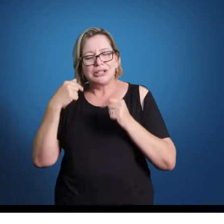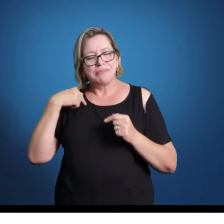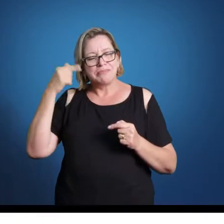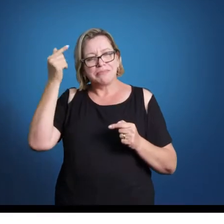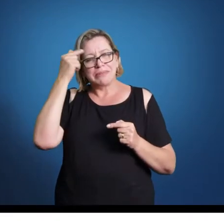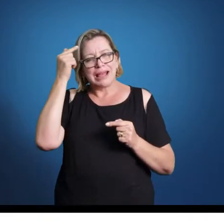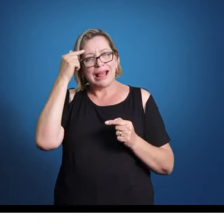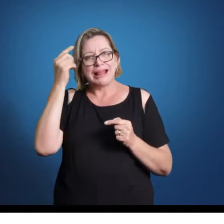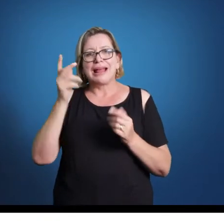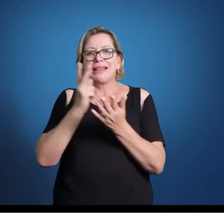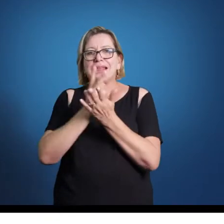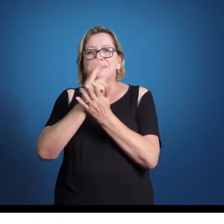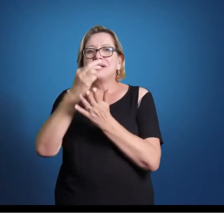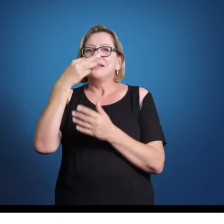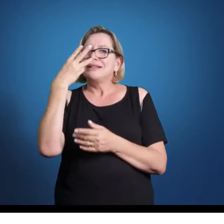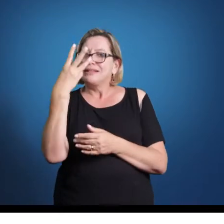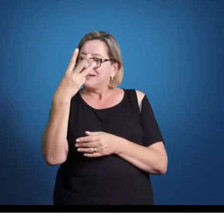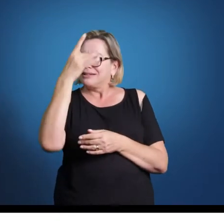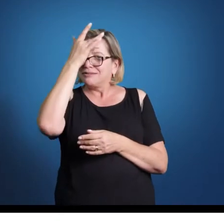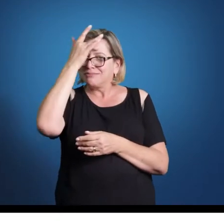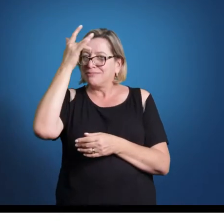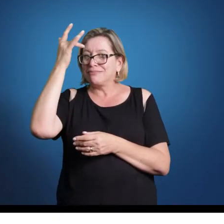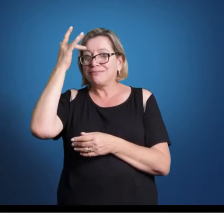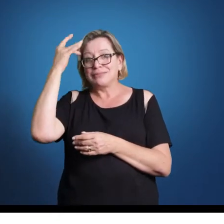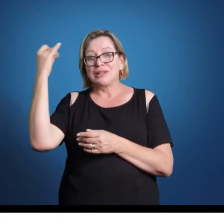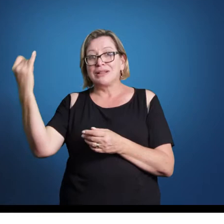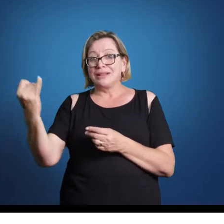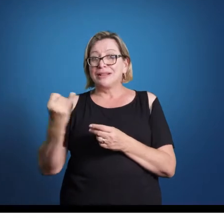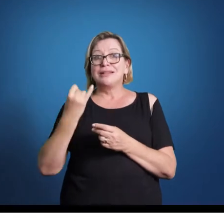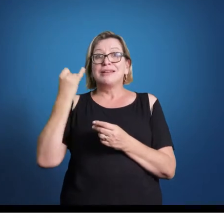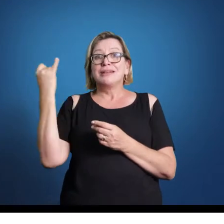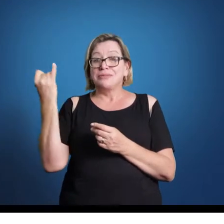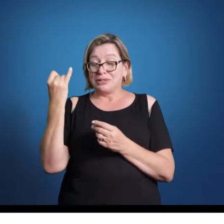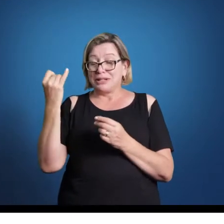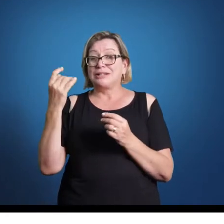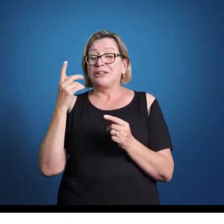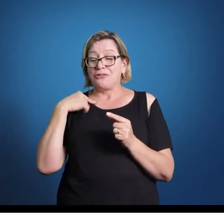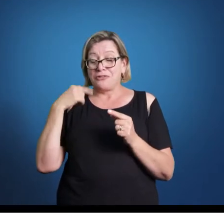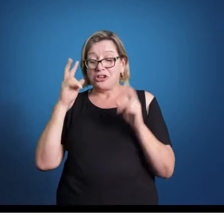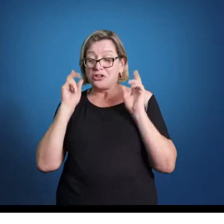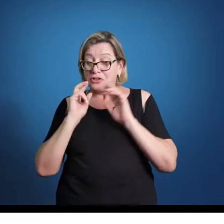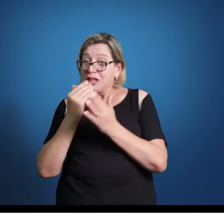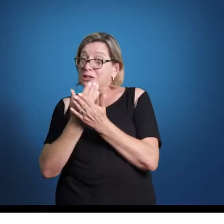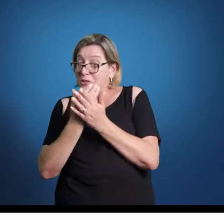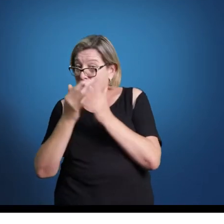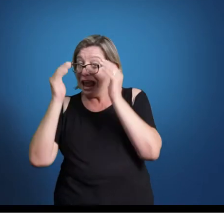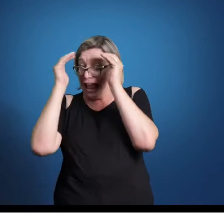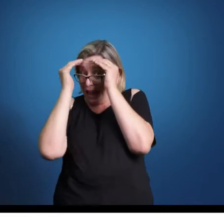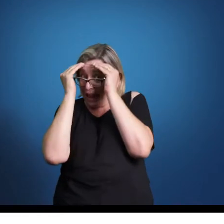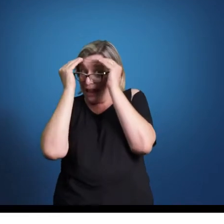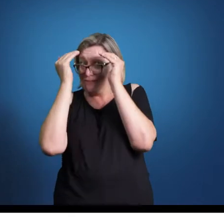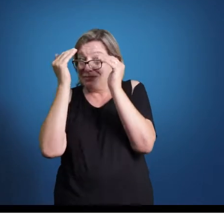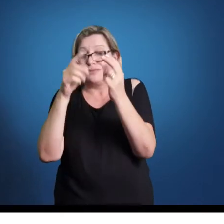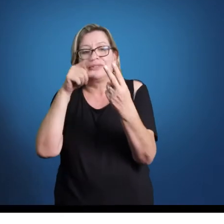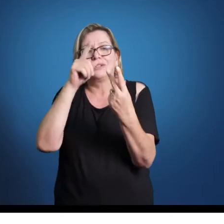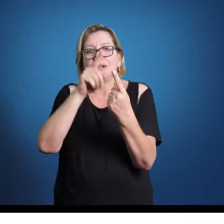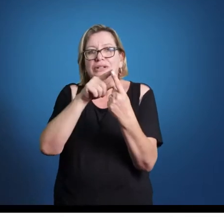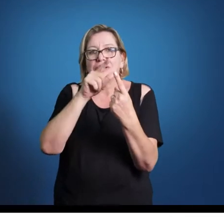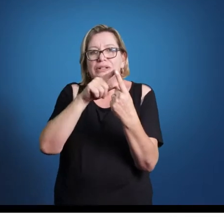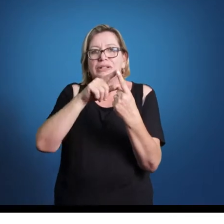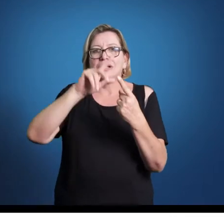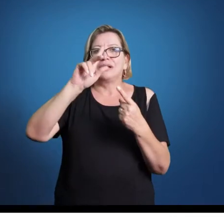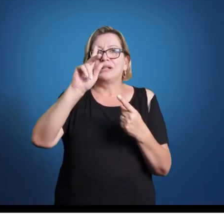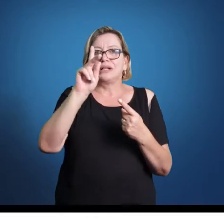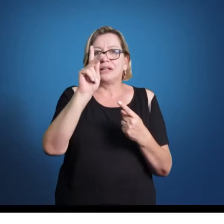que se escute com bastante atenção nesse período que se está estudando o classicismo, que é Haydn, Joseph Haydn,